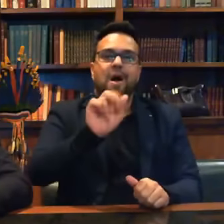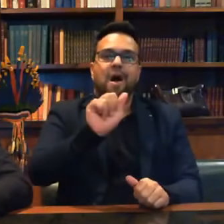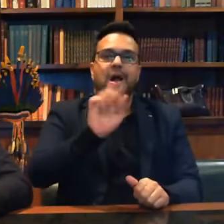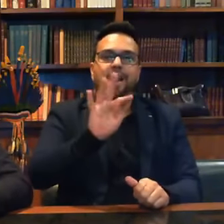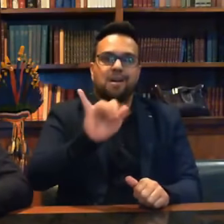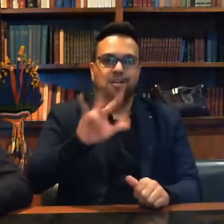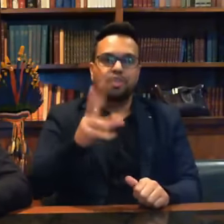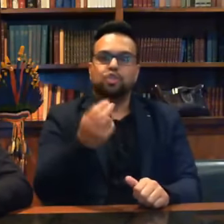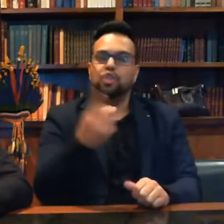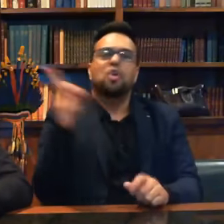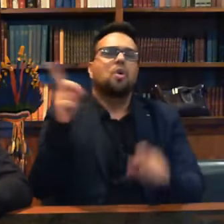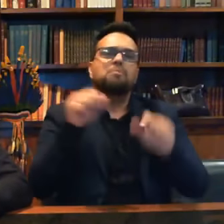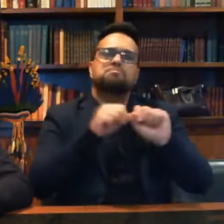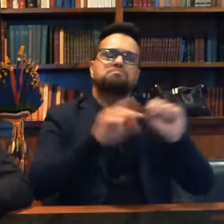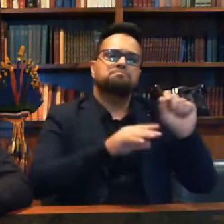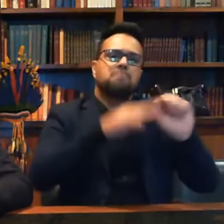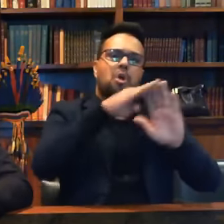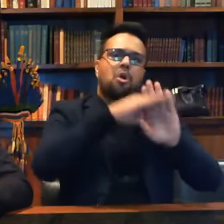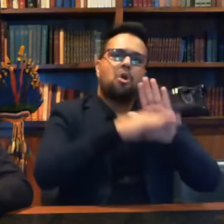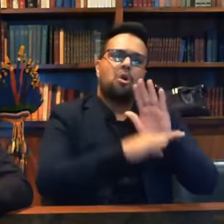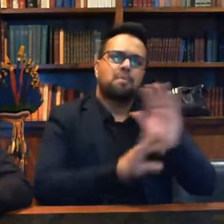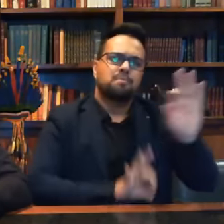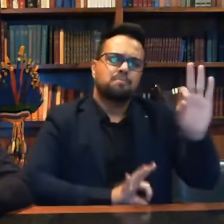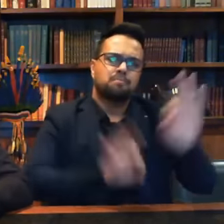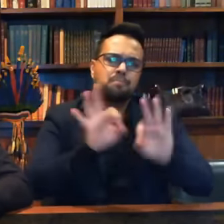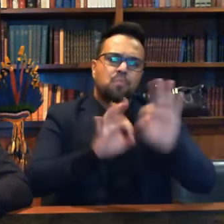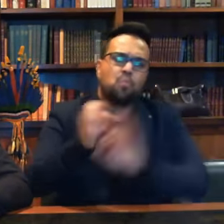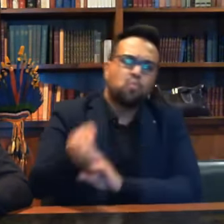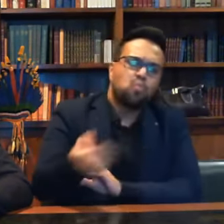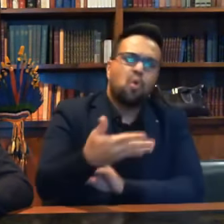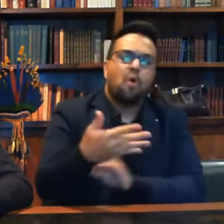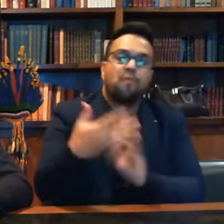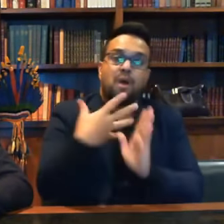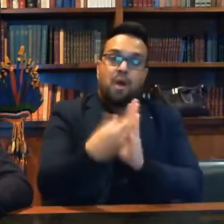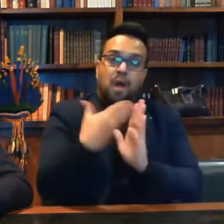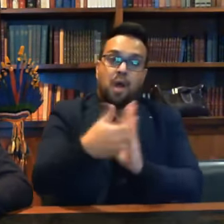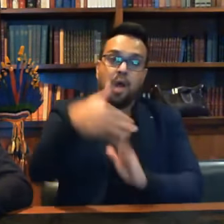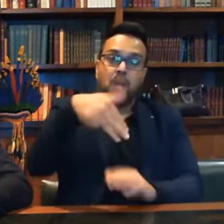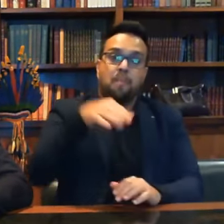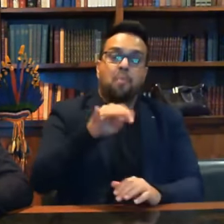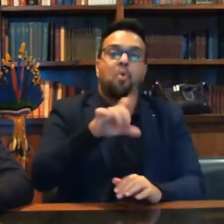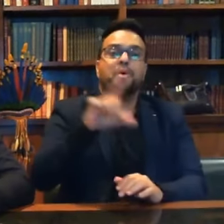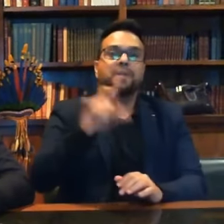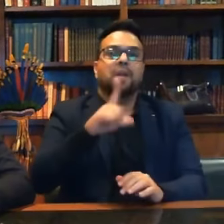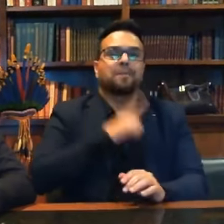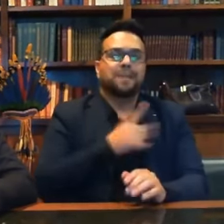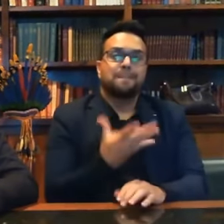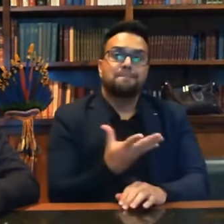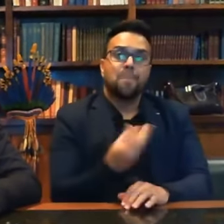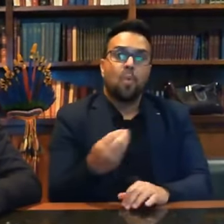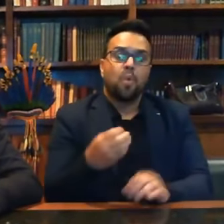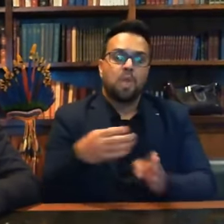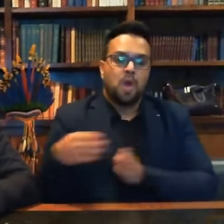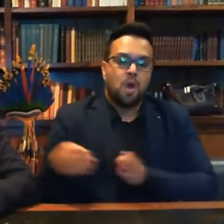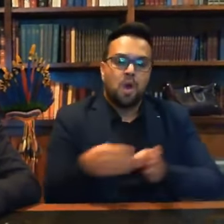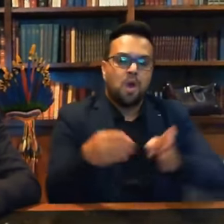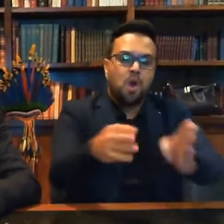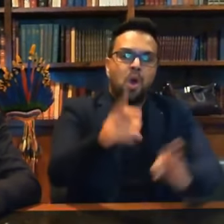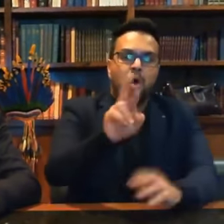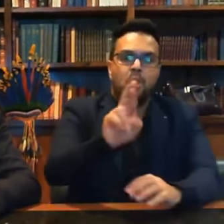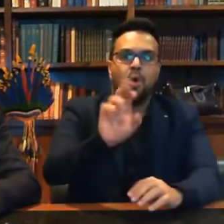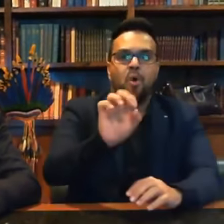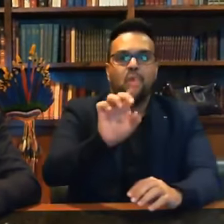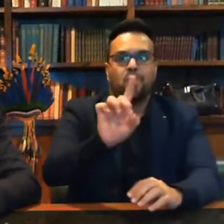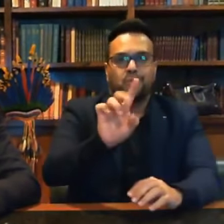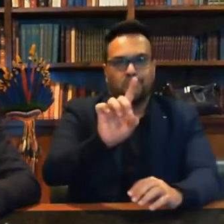uma nova modelagem para muitas rodovias do Paraná. Lá nós